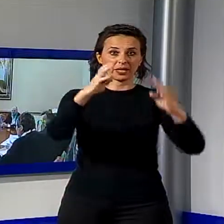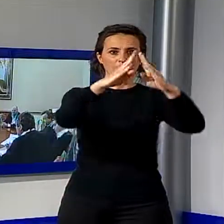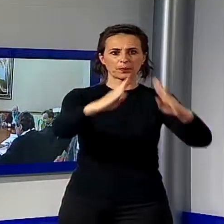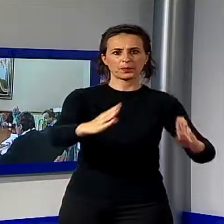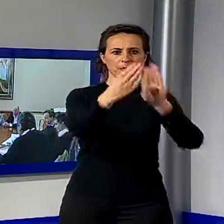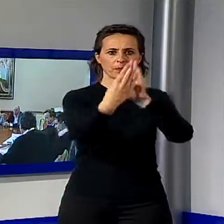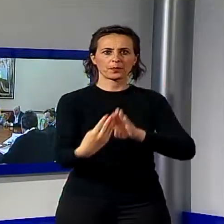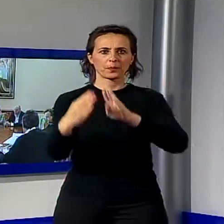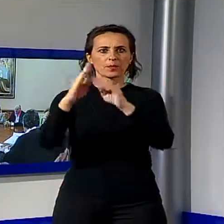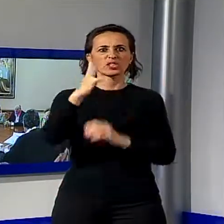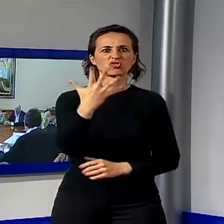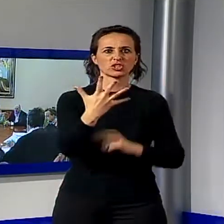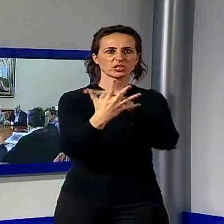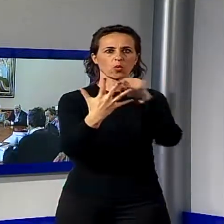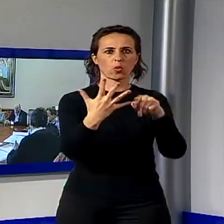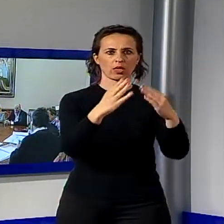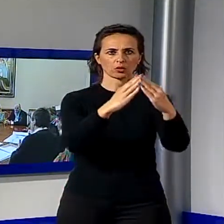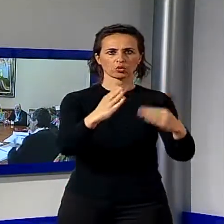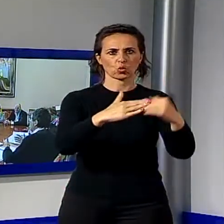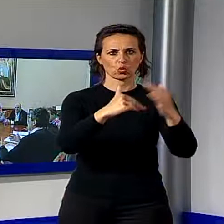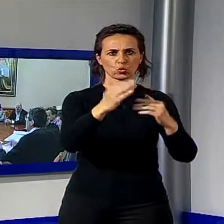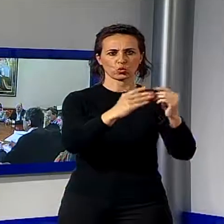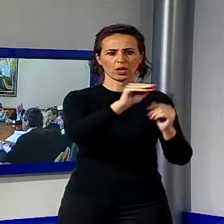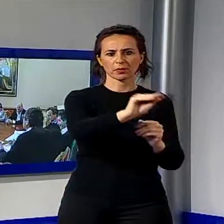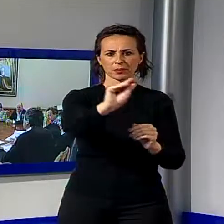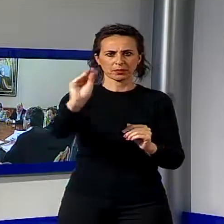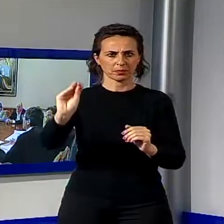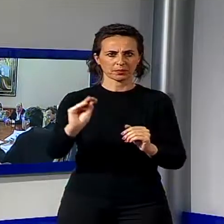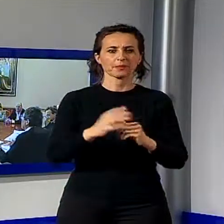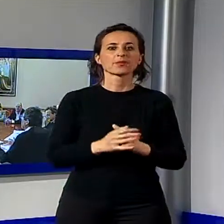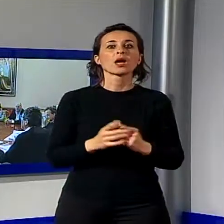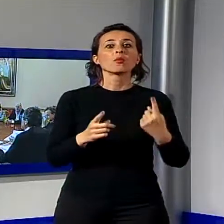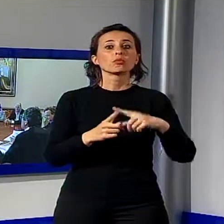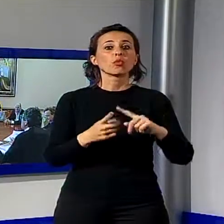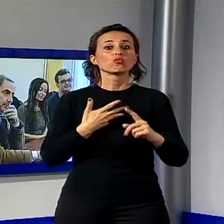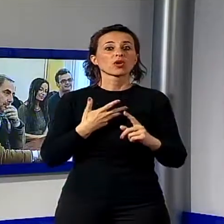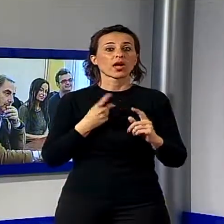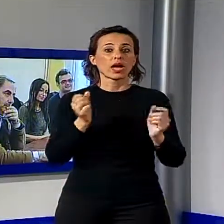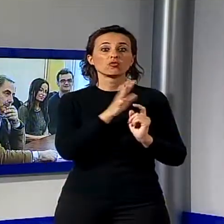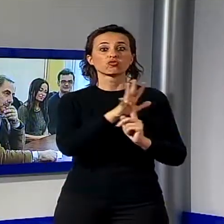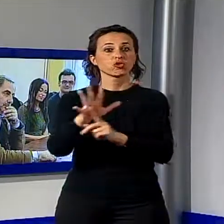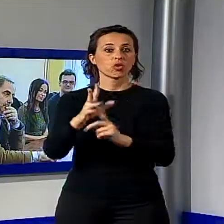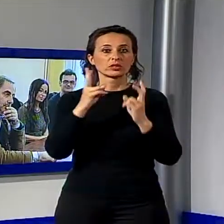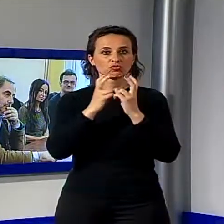si alterneranno spettacoli musicali e show cooking con grandi chef che prepareranno piatti a base di erbe spontanee.